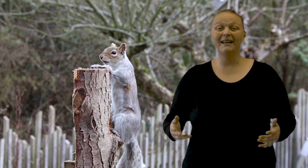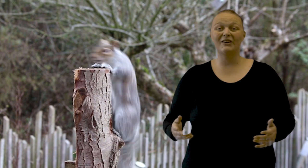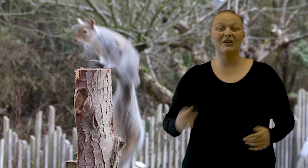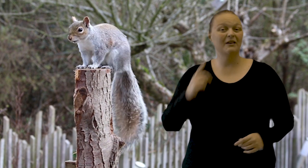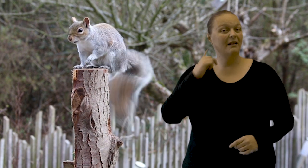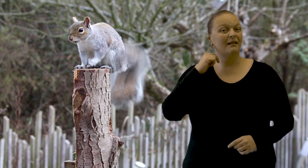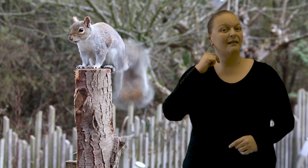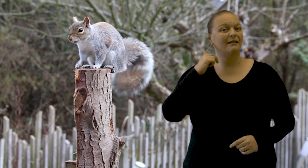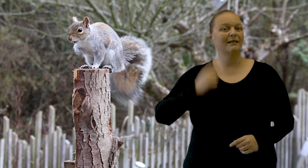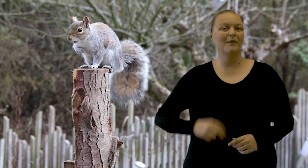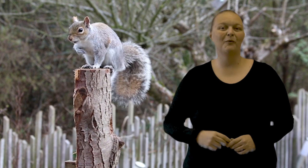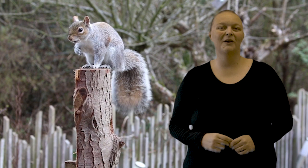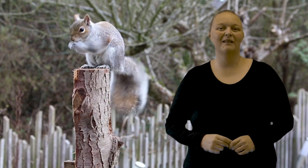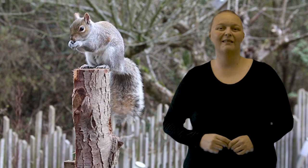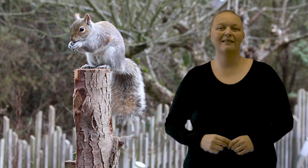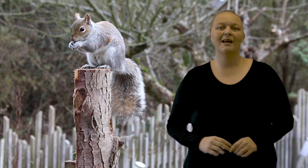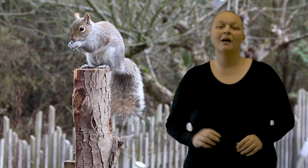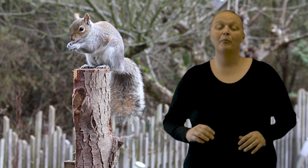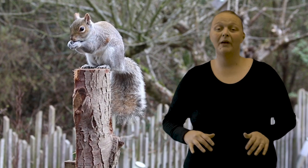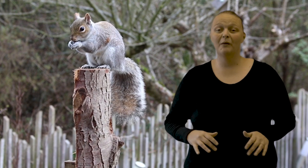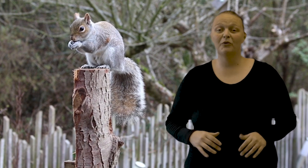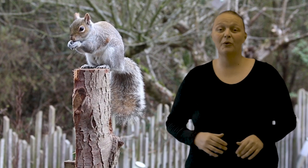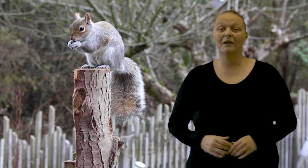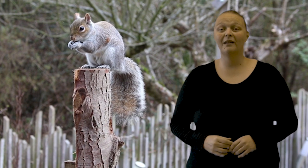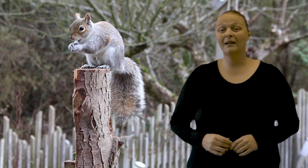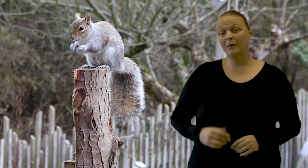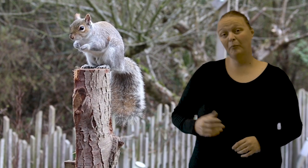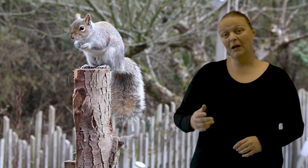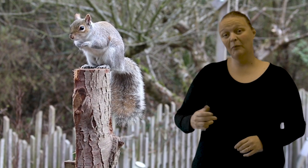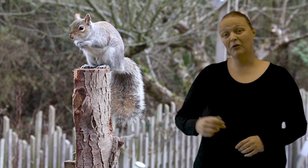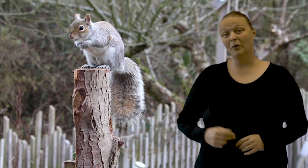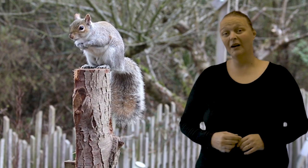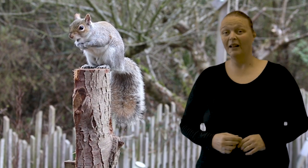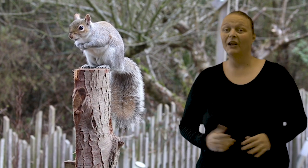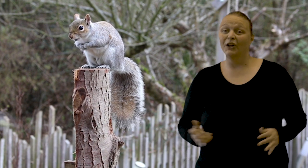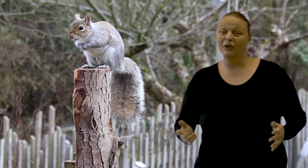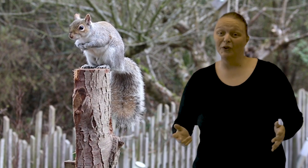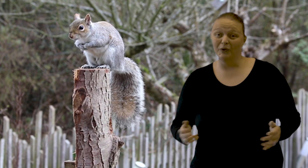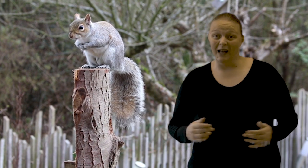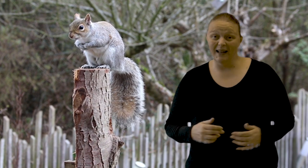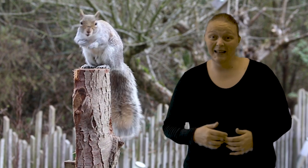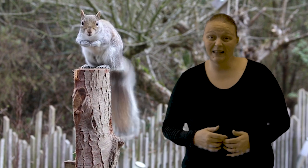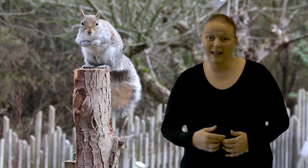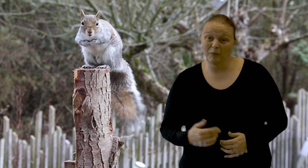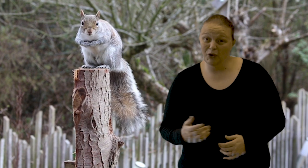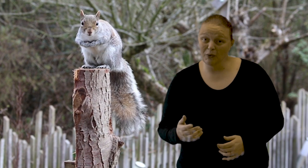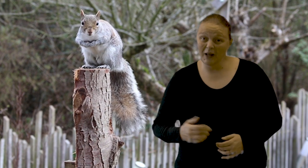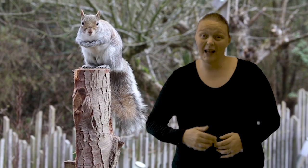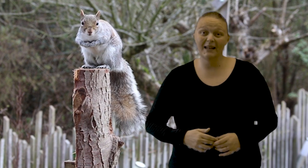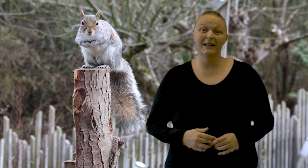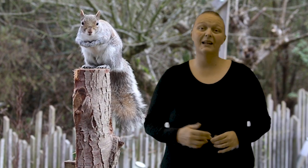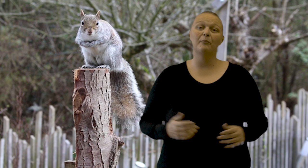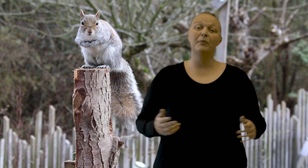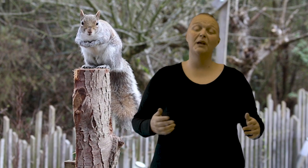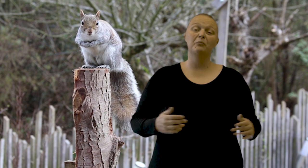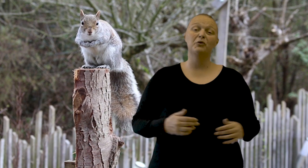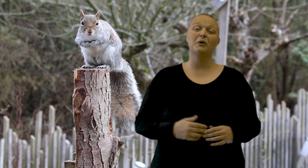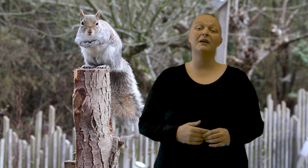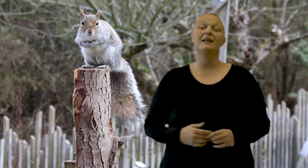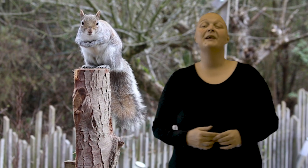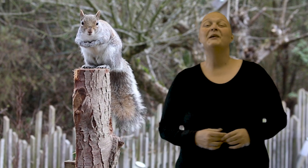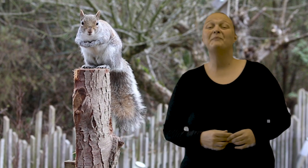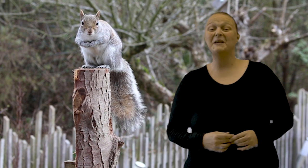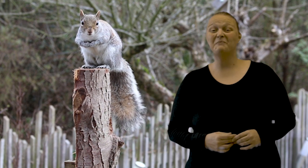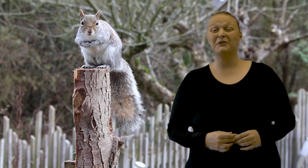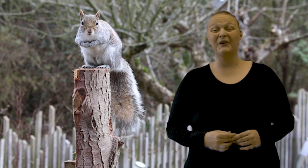My turn, listen to my words. Peep squirrel, peep squirrel, do-die-diddle-dum, do-die-diddle-dum, peep